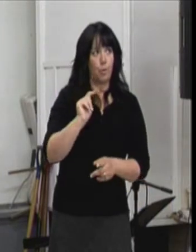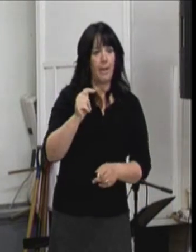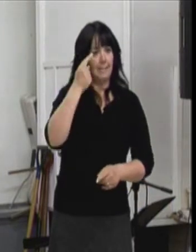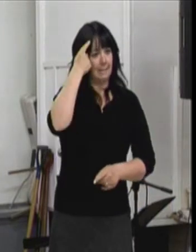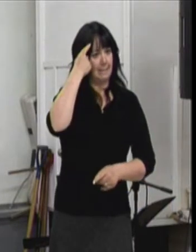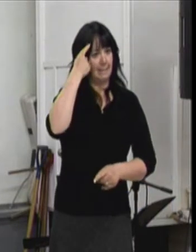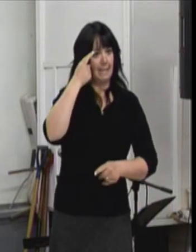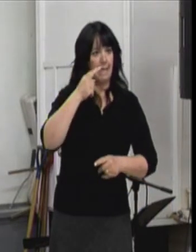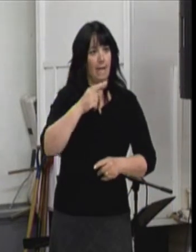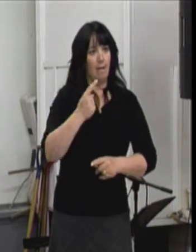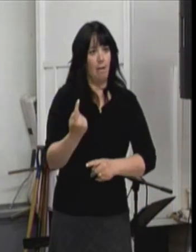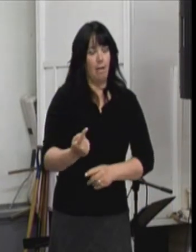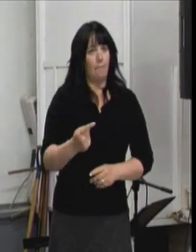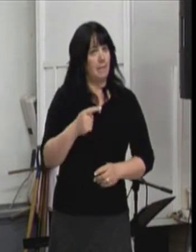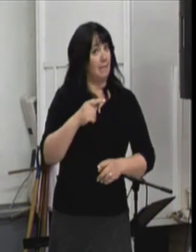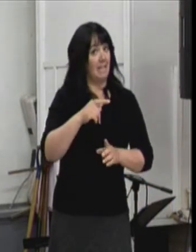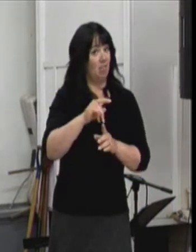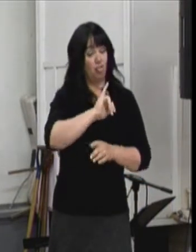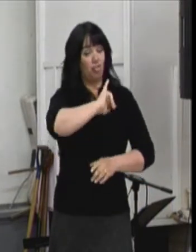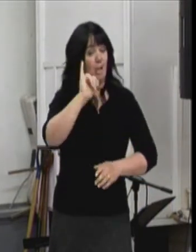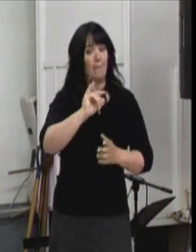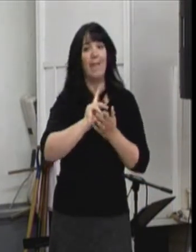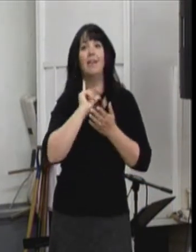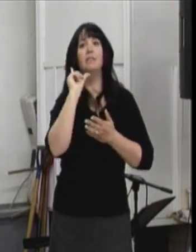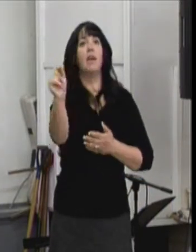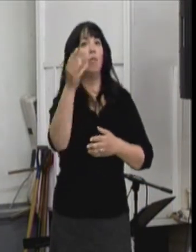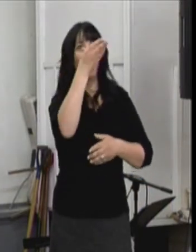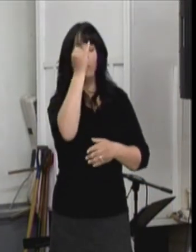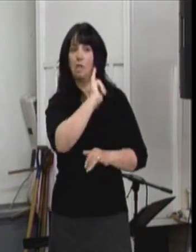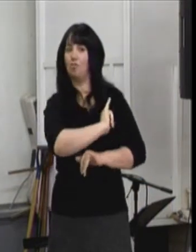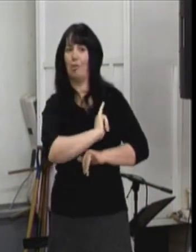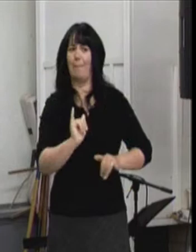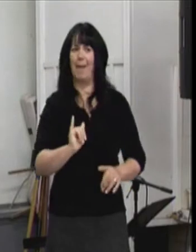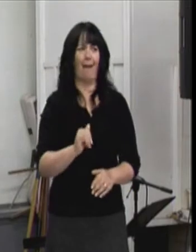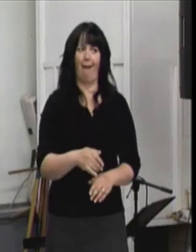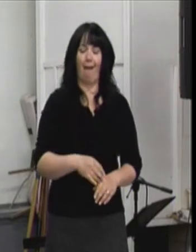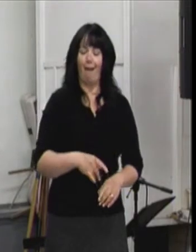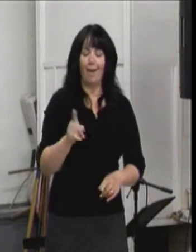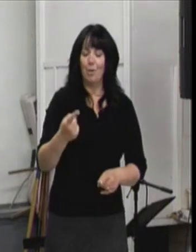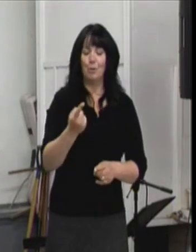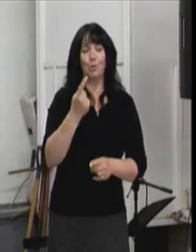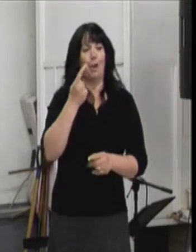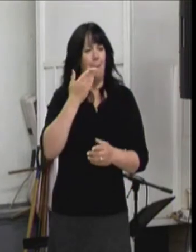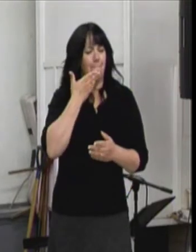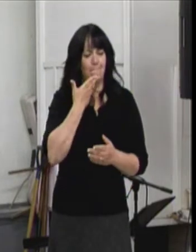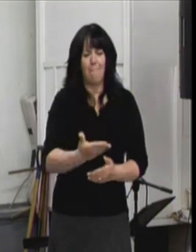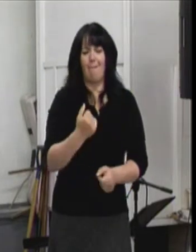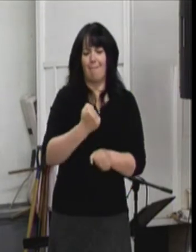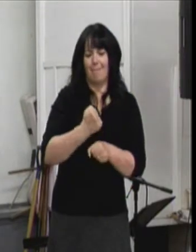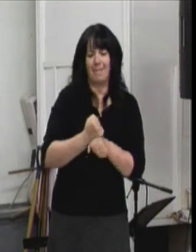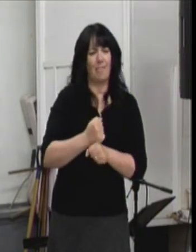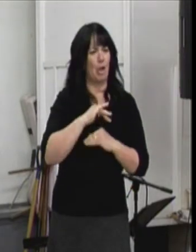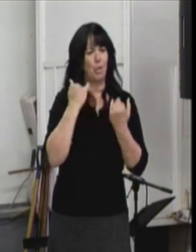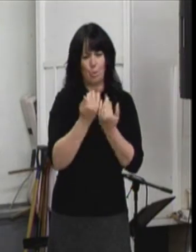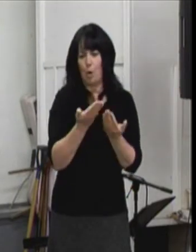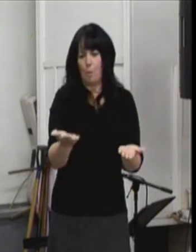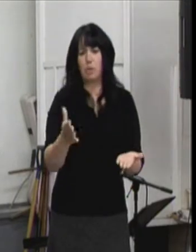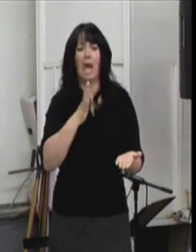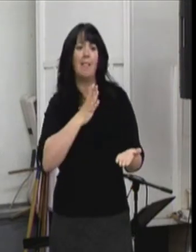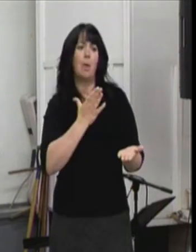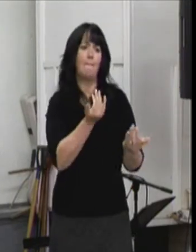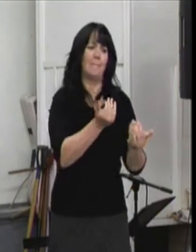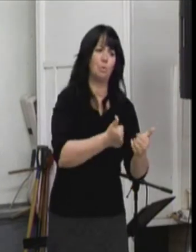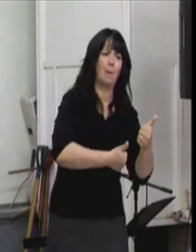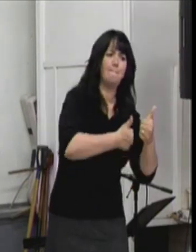nettoyée. Puis il fait de la belle... Du beau travail là aussi. Ils sont tous comme ça. Il y en a qui ont plus de besoins,